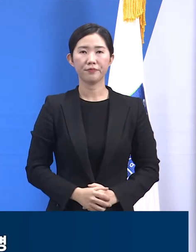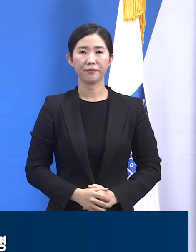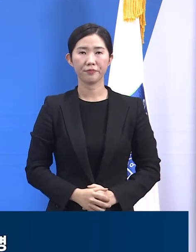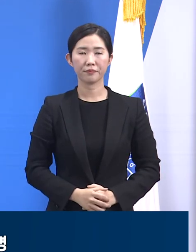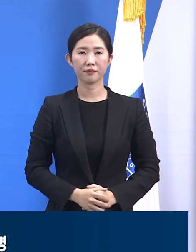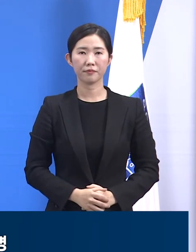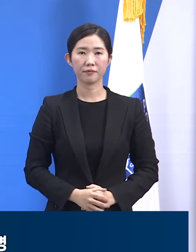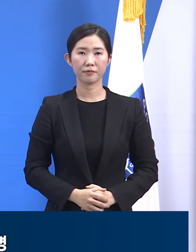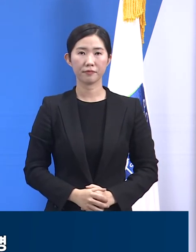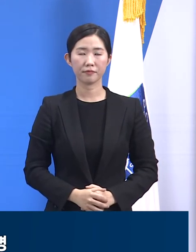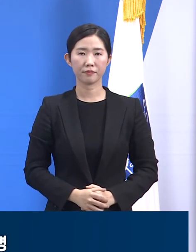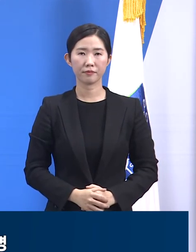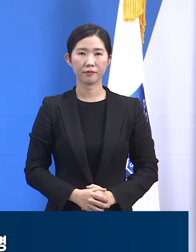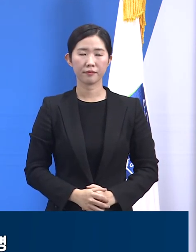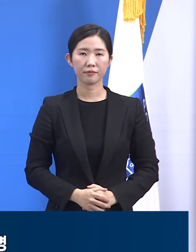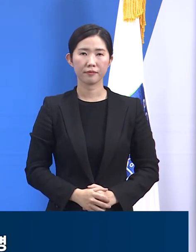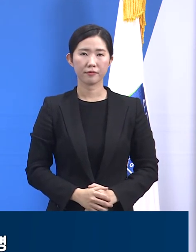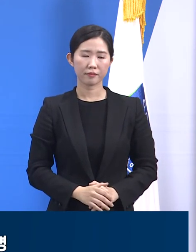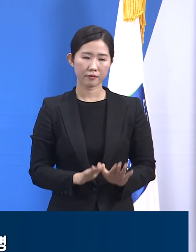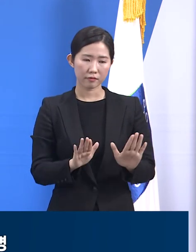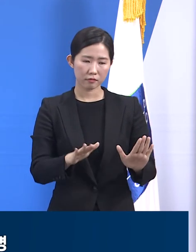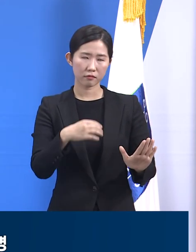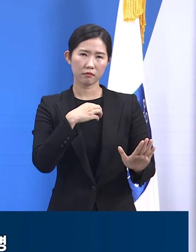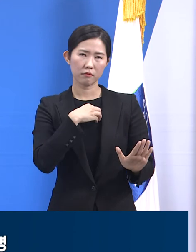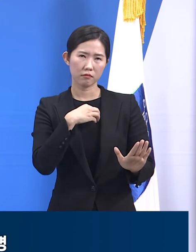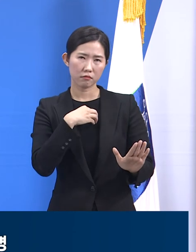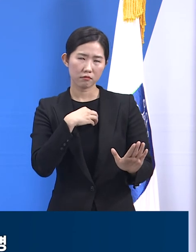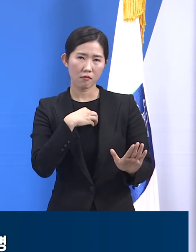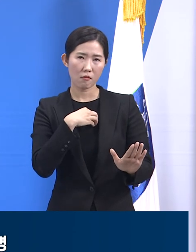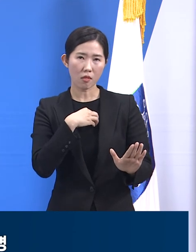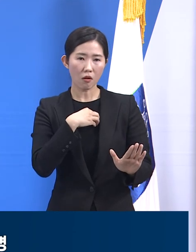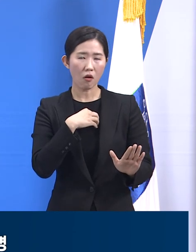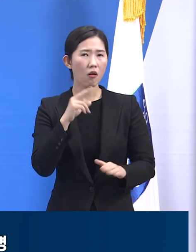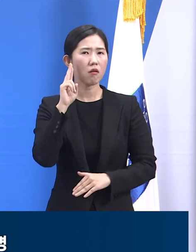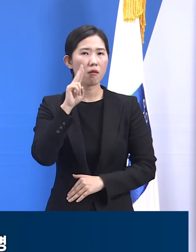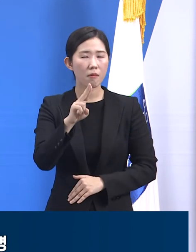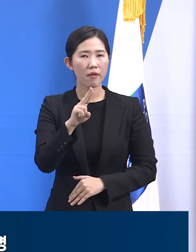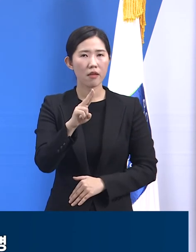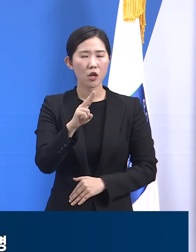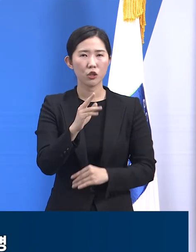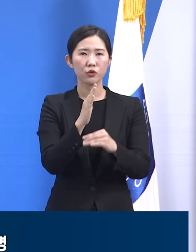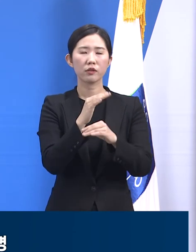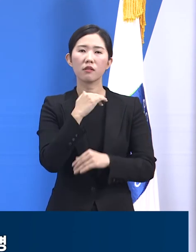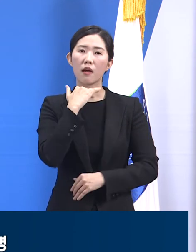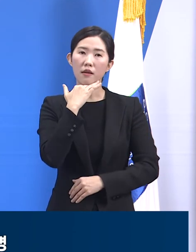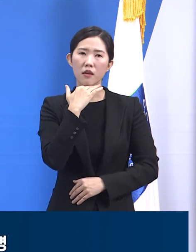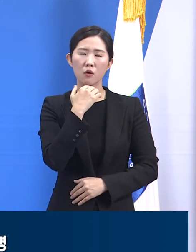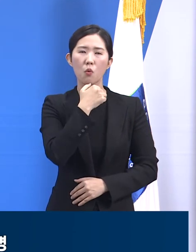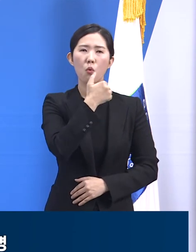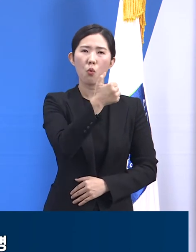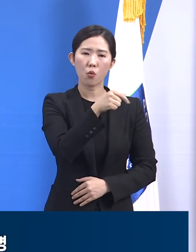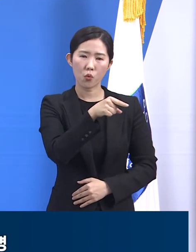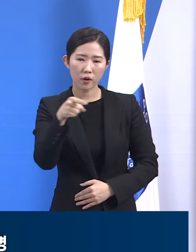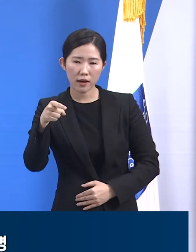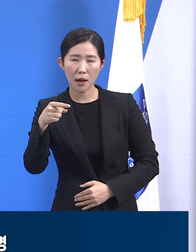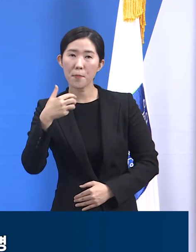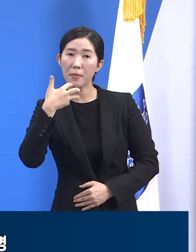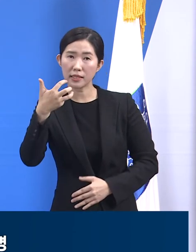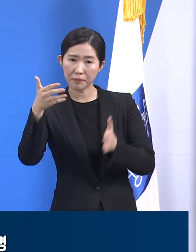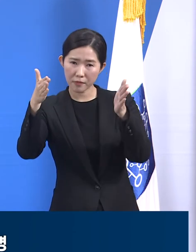위험으로부터 특별히 보호되기를 바라는 장년층과 노년층에서 확진자가 더 많았다는 사실은